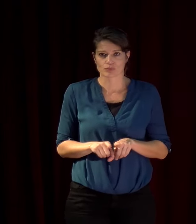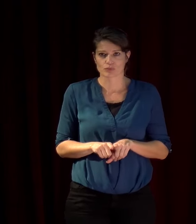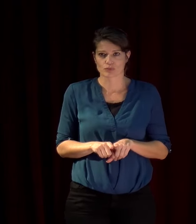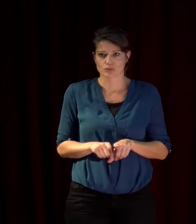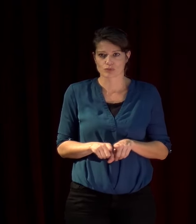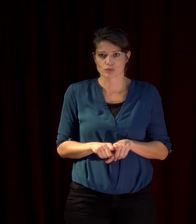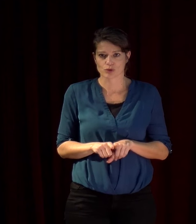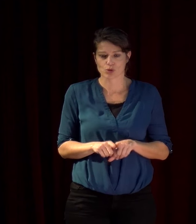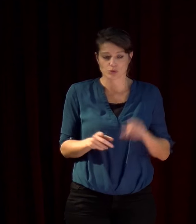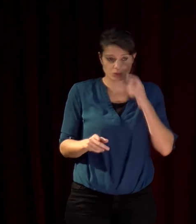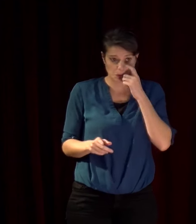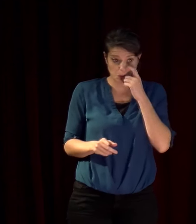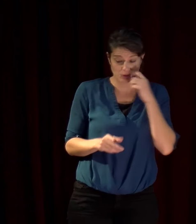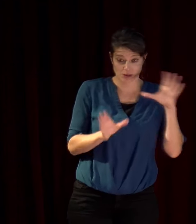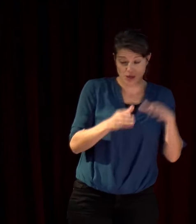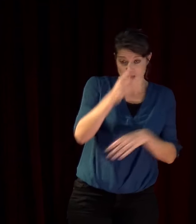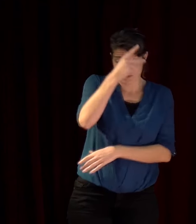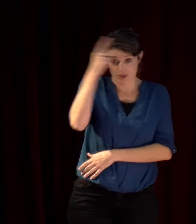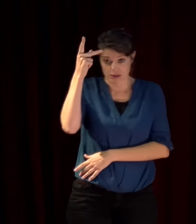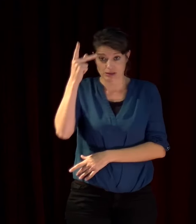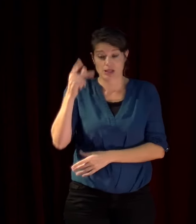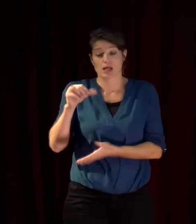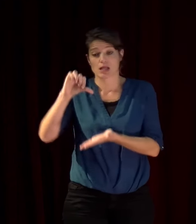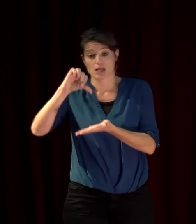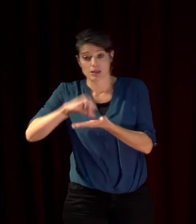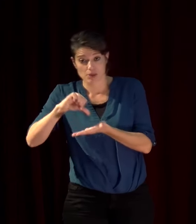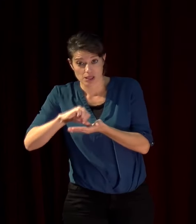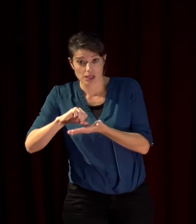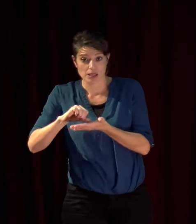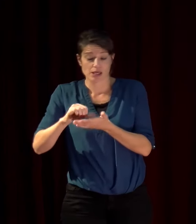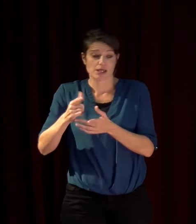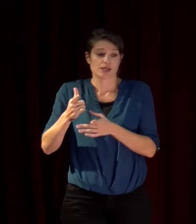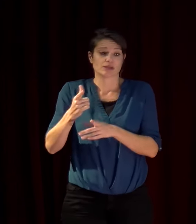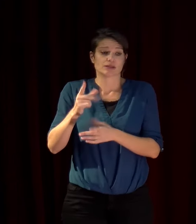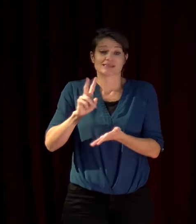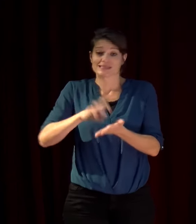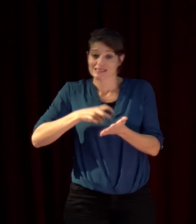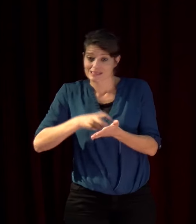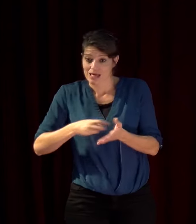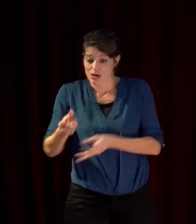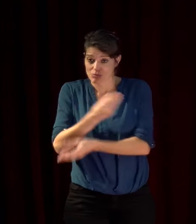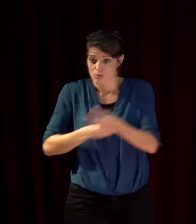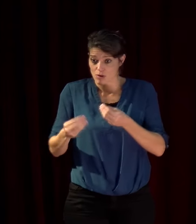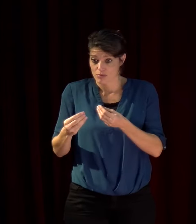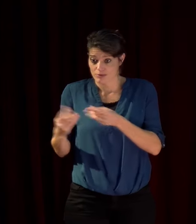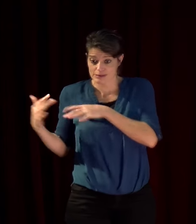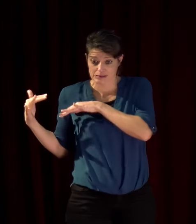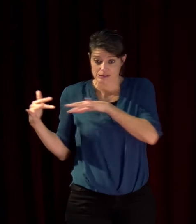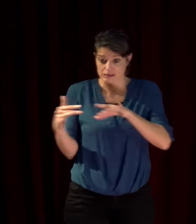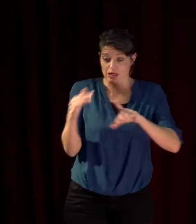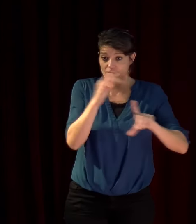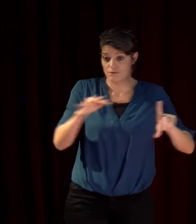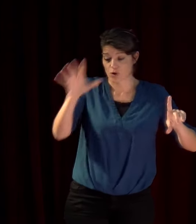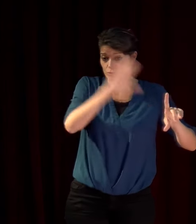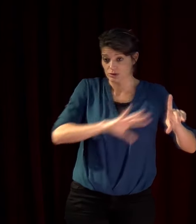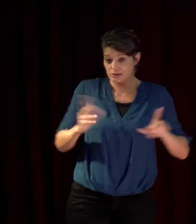entre palestiniens libanais et syriens on se retrouve en France on se retrouve dans les pays où on est accueilli parce qu'aujourd